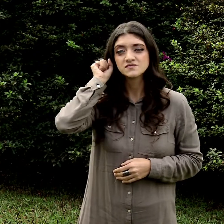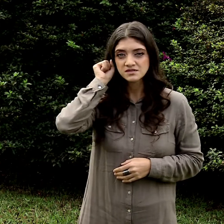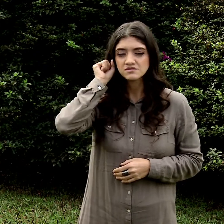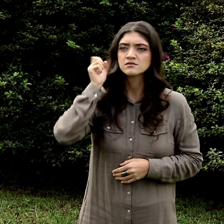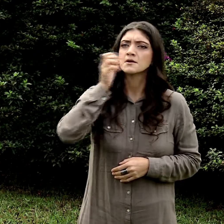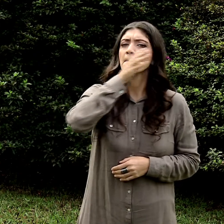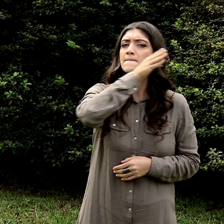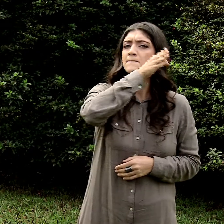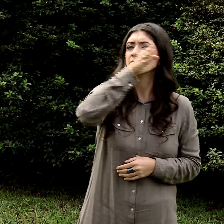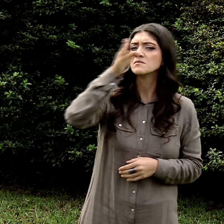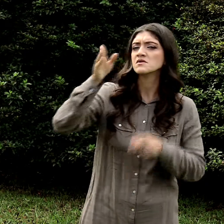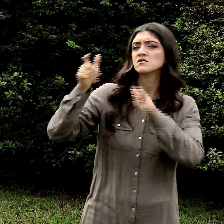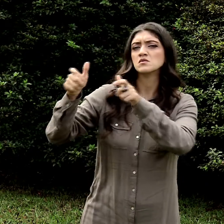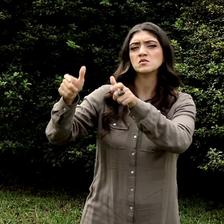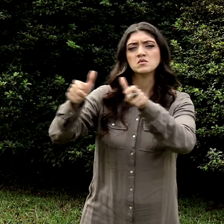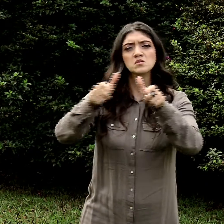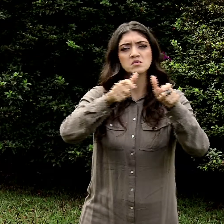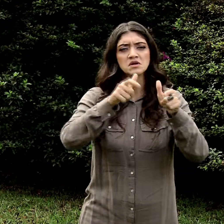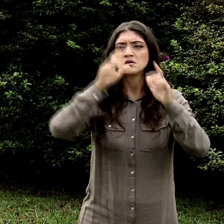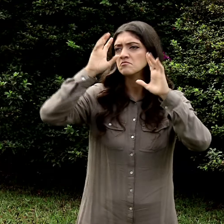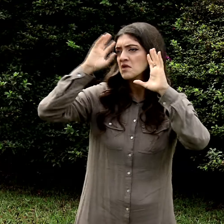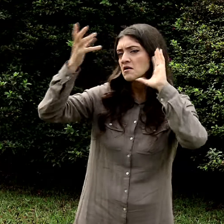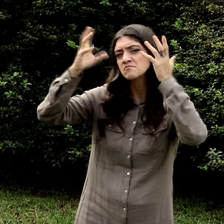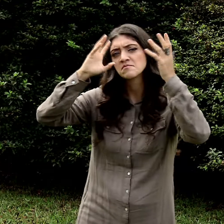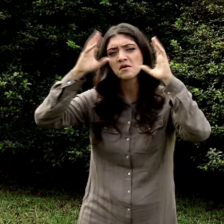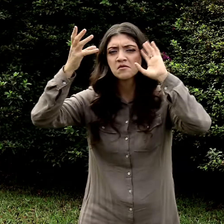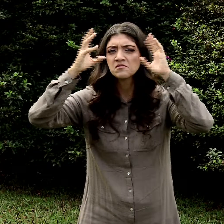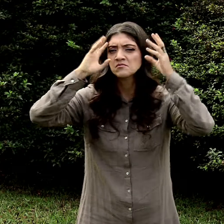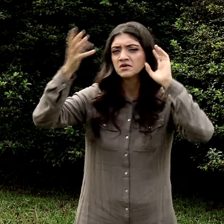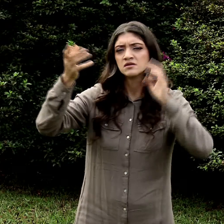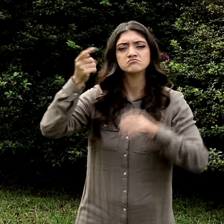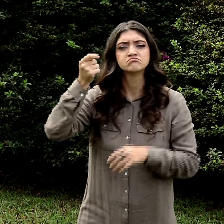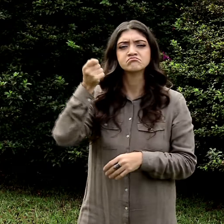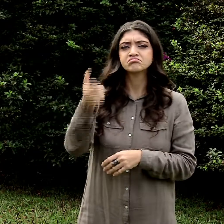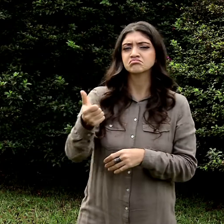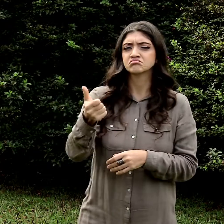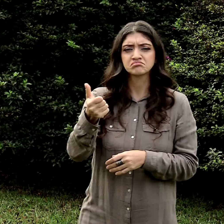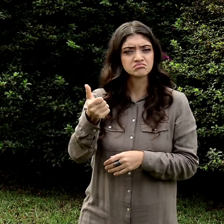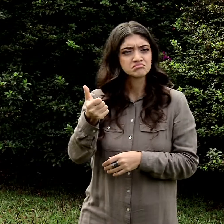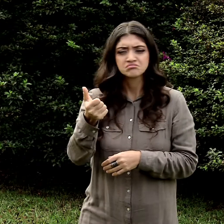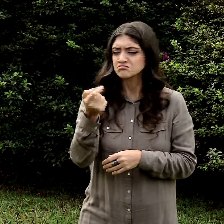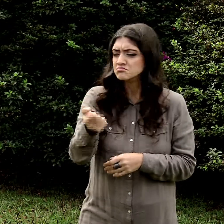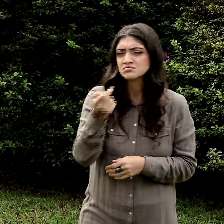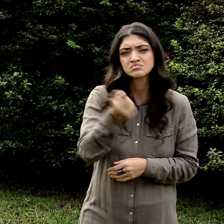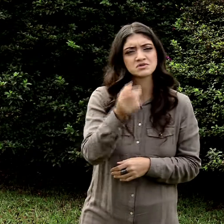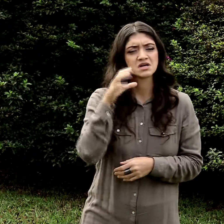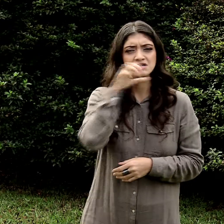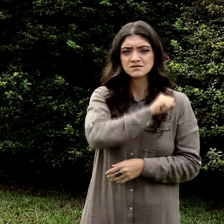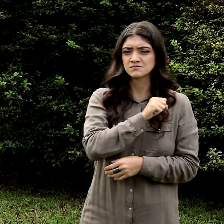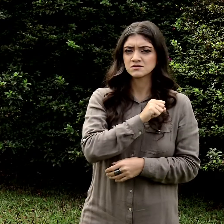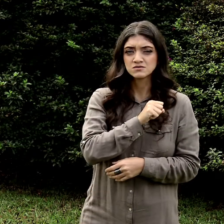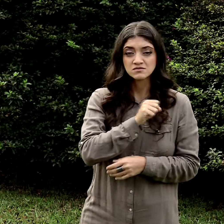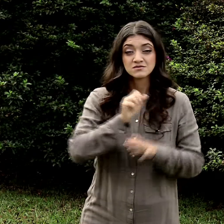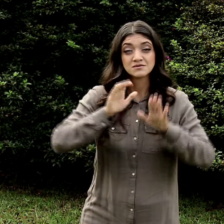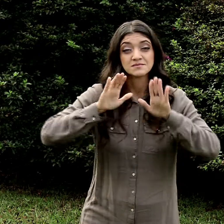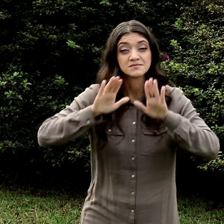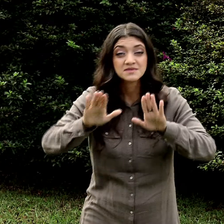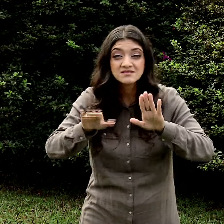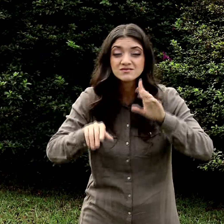Tarefas simples para os ouvintes se tornam verdadeiros desafios para quem tem limitações